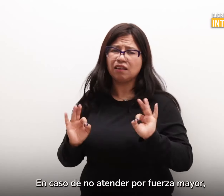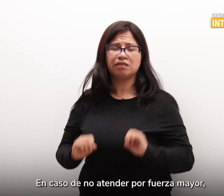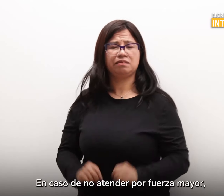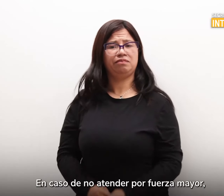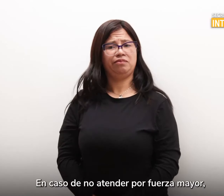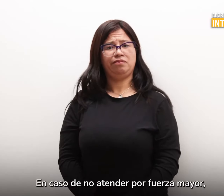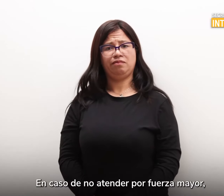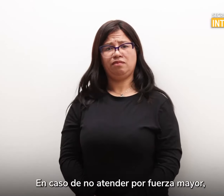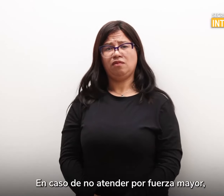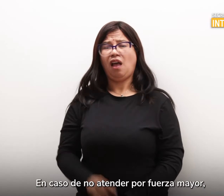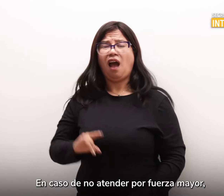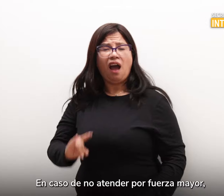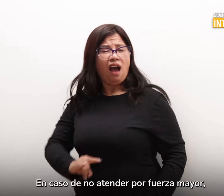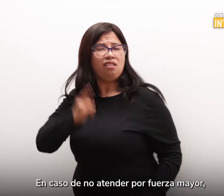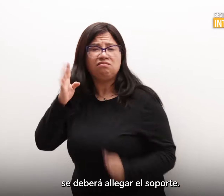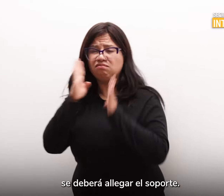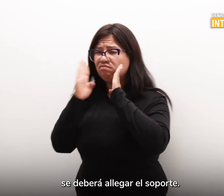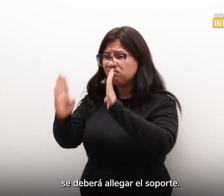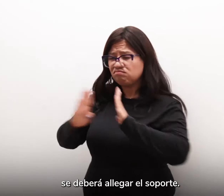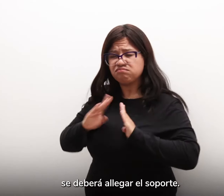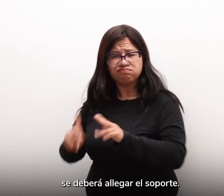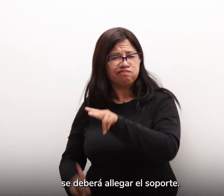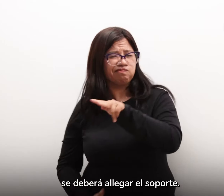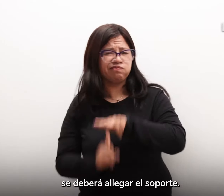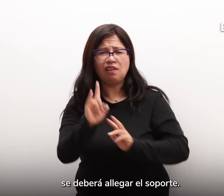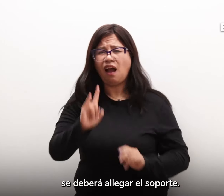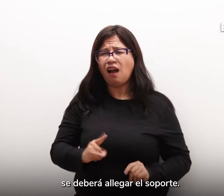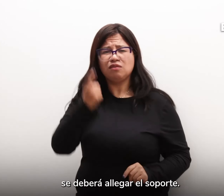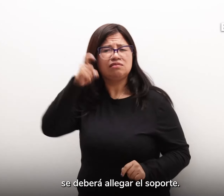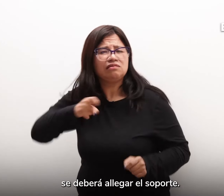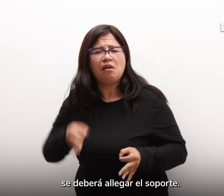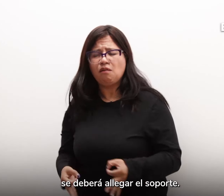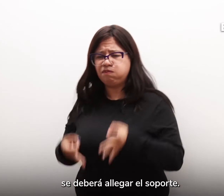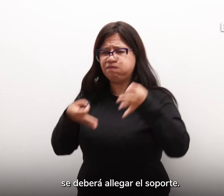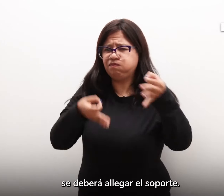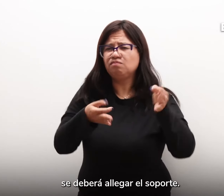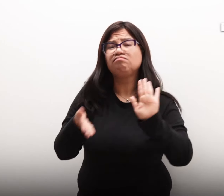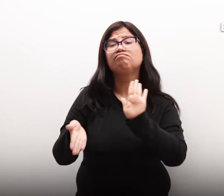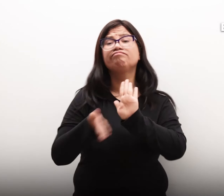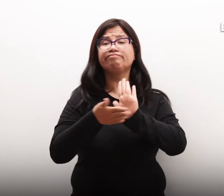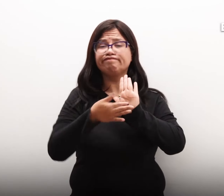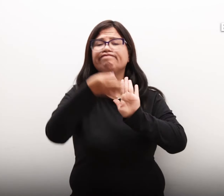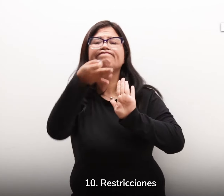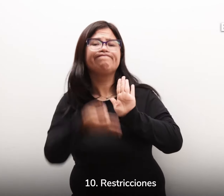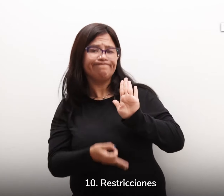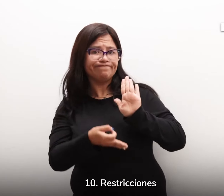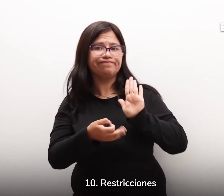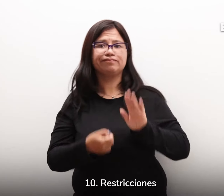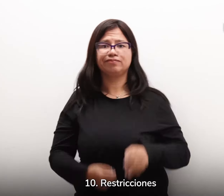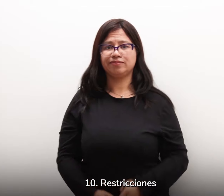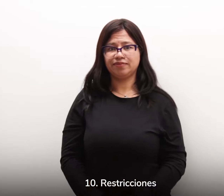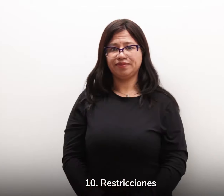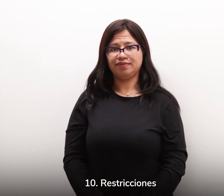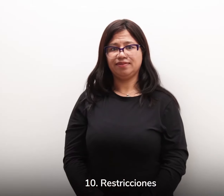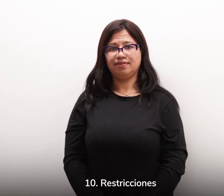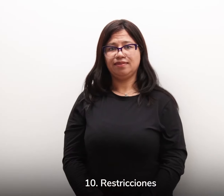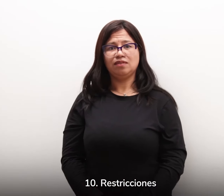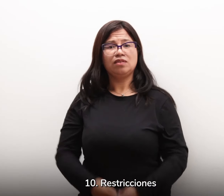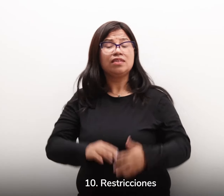no atender por fuerza mayor, se deberá llegar el soporte 10. Restricciones